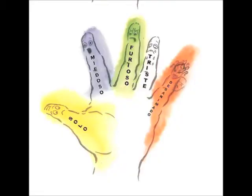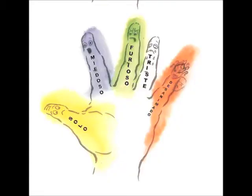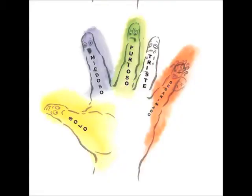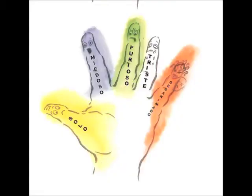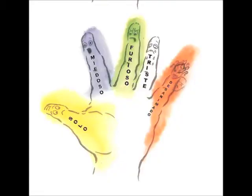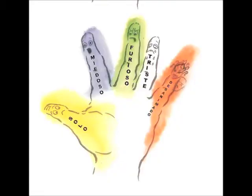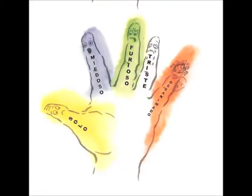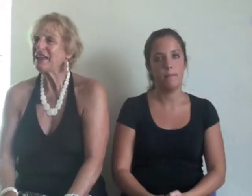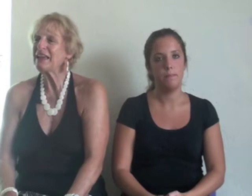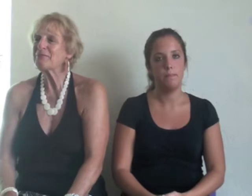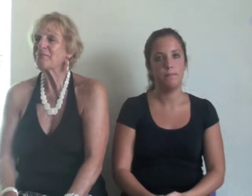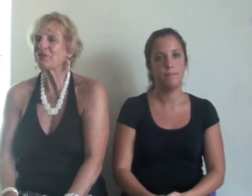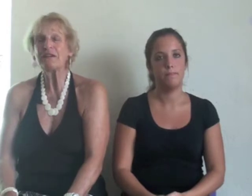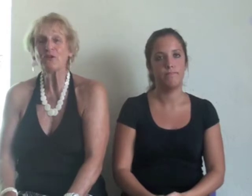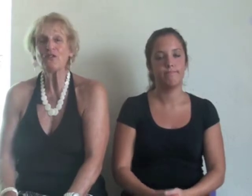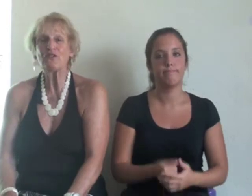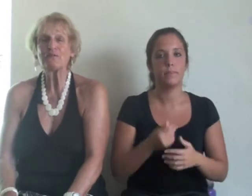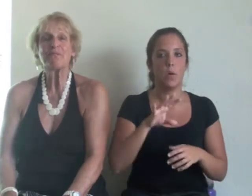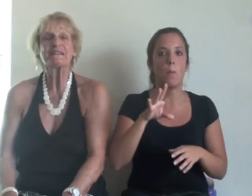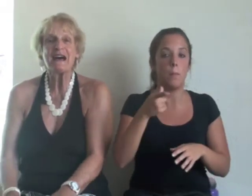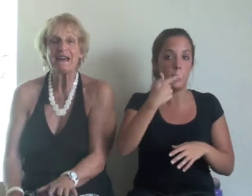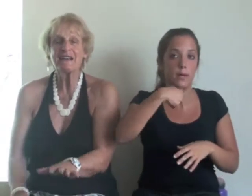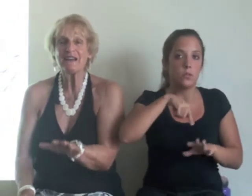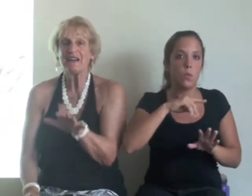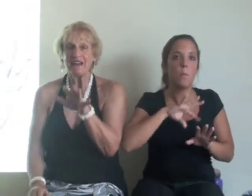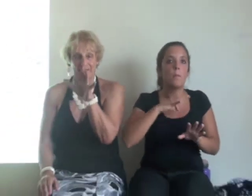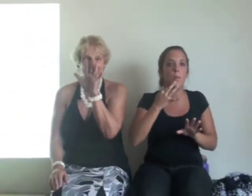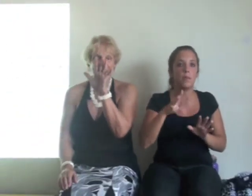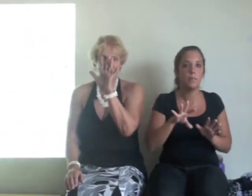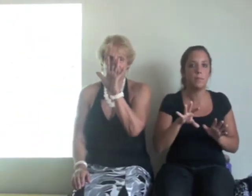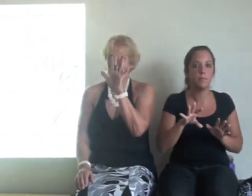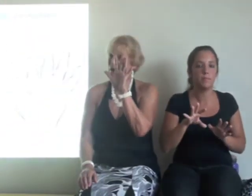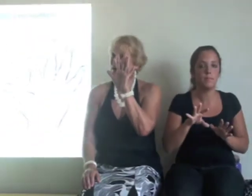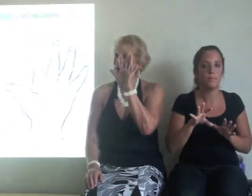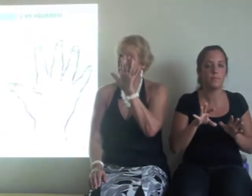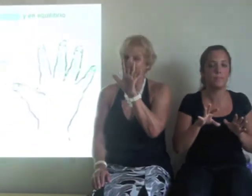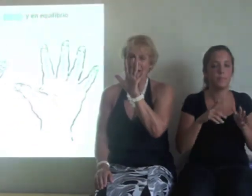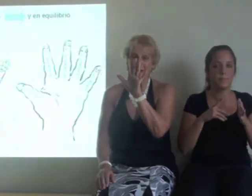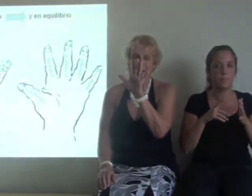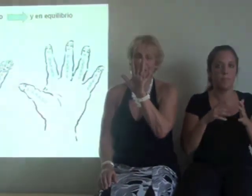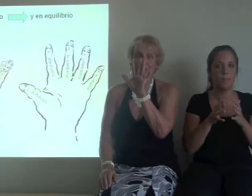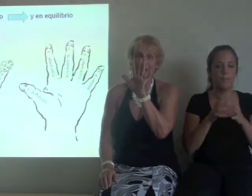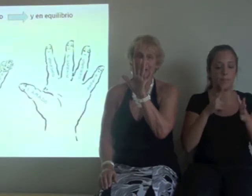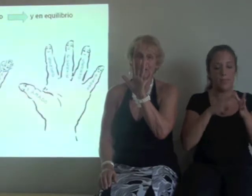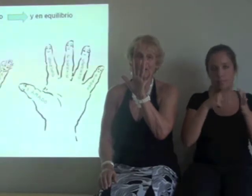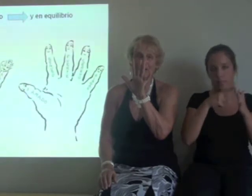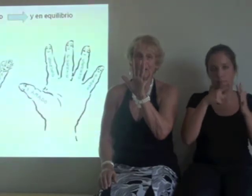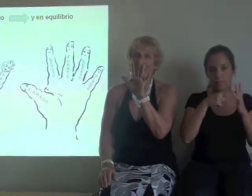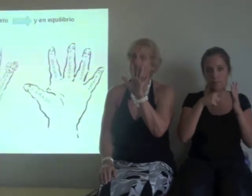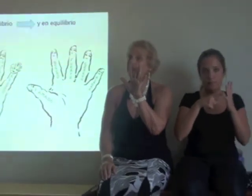Y podemos pasar de los cinco dedos que